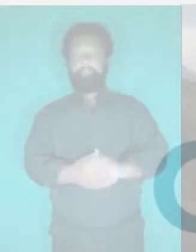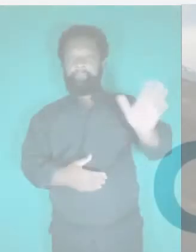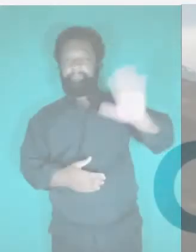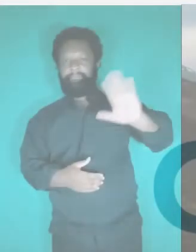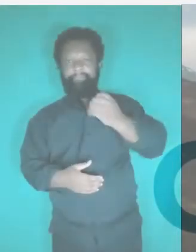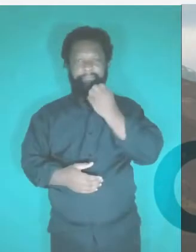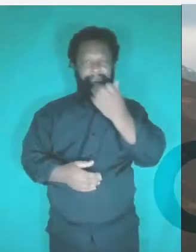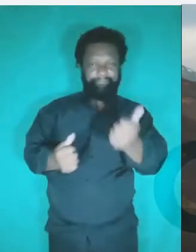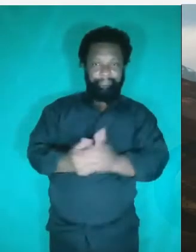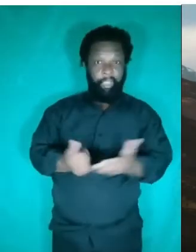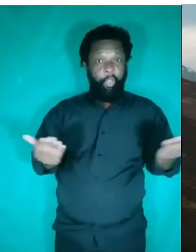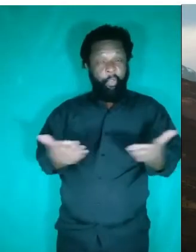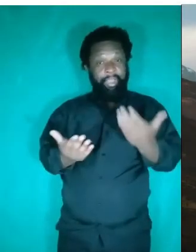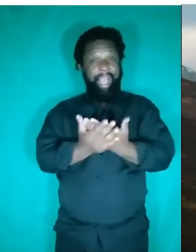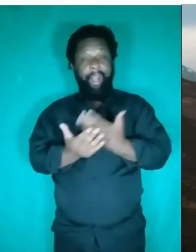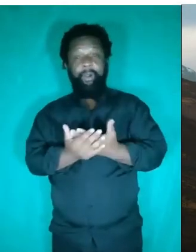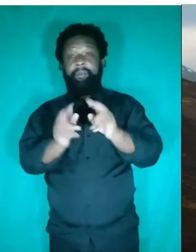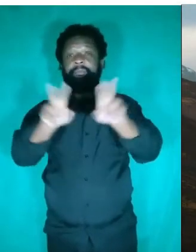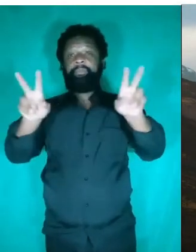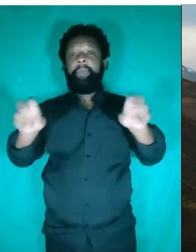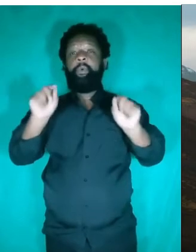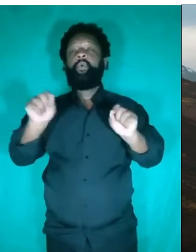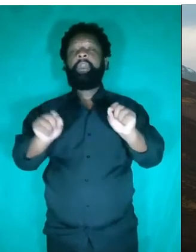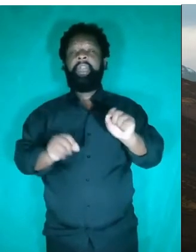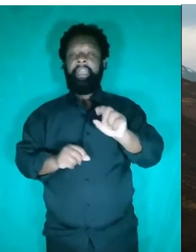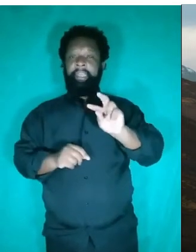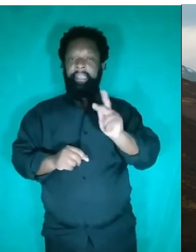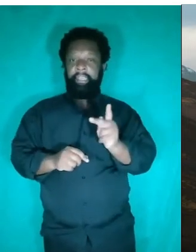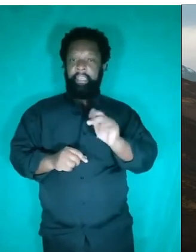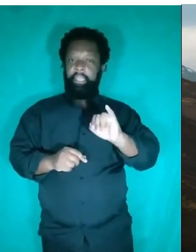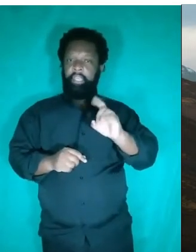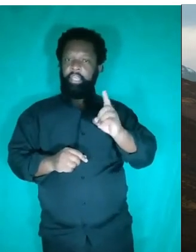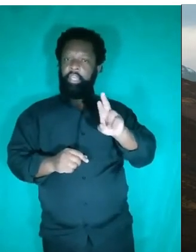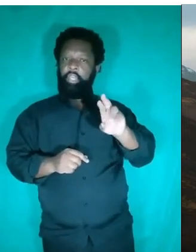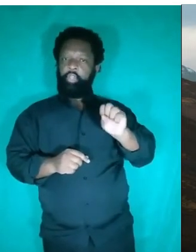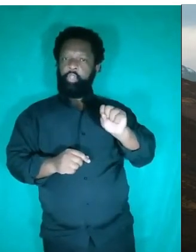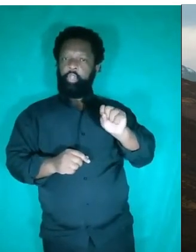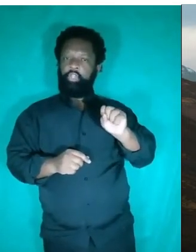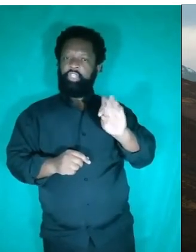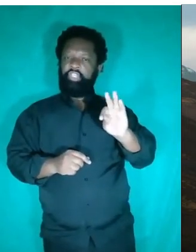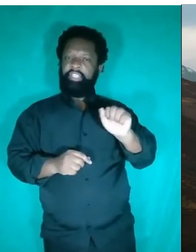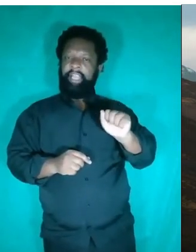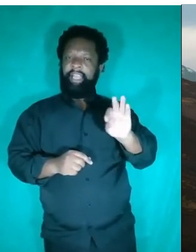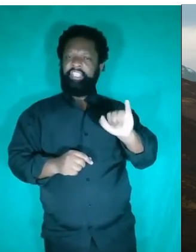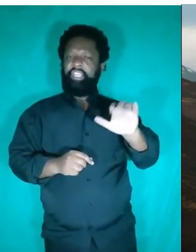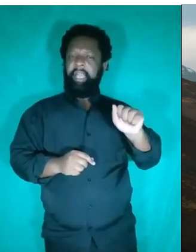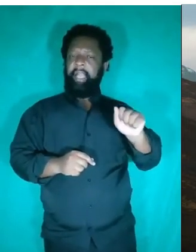Olá, essa nossa próxima aula vai ser sobre hidrostática. Hidrostática é o ramo da física que estuda os fluidos em repouso.